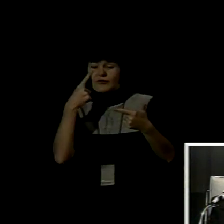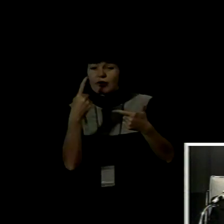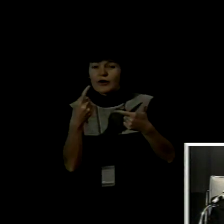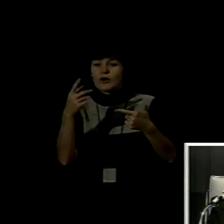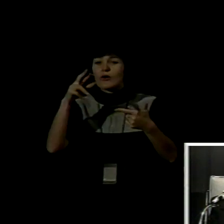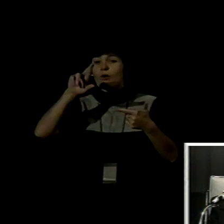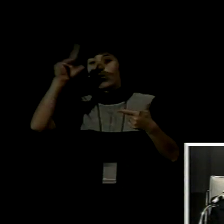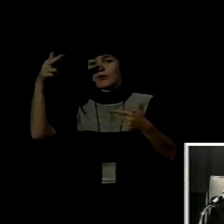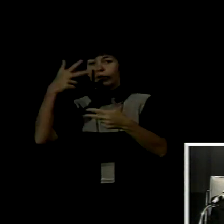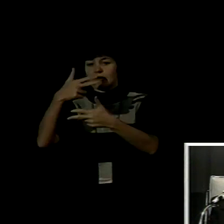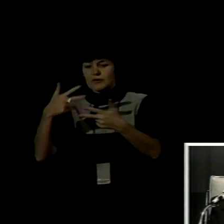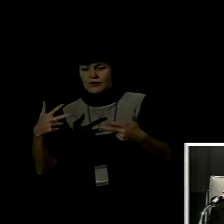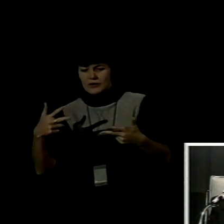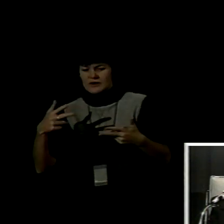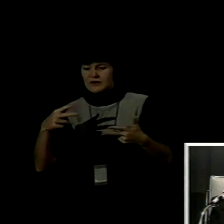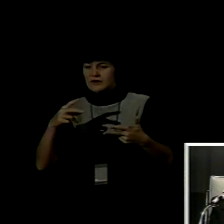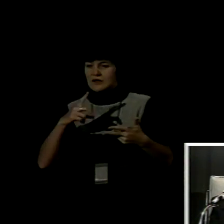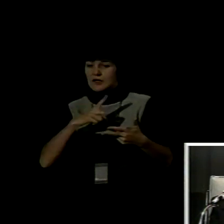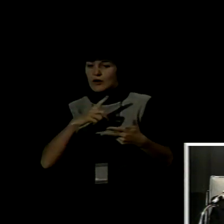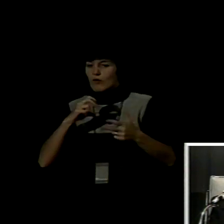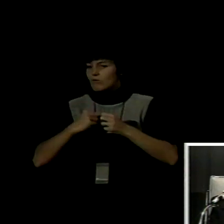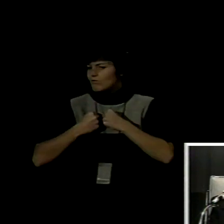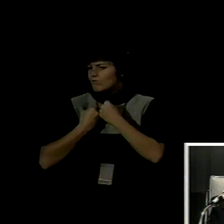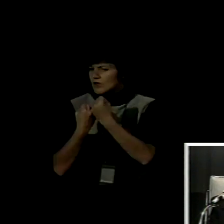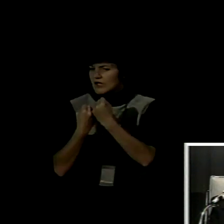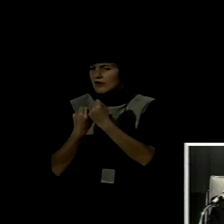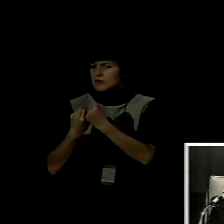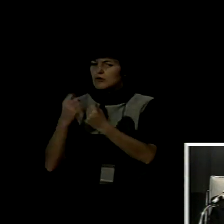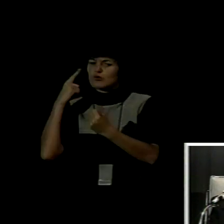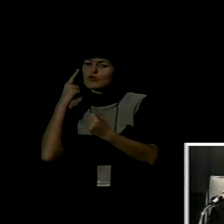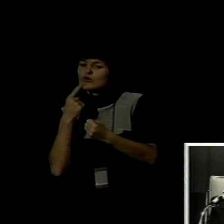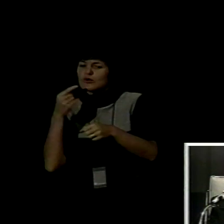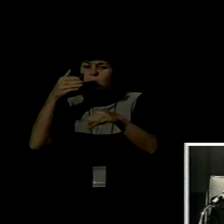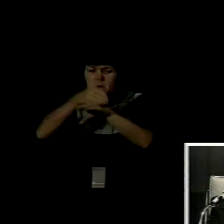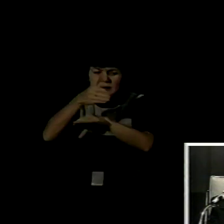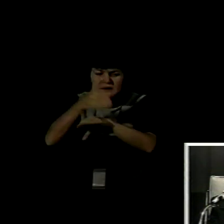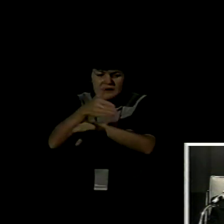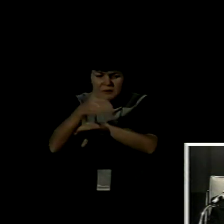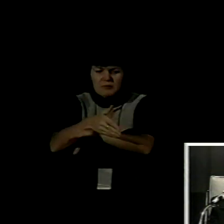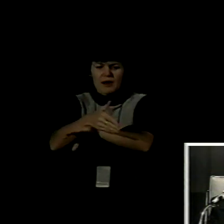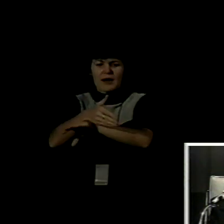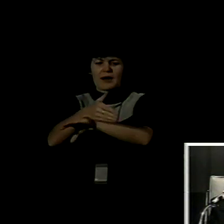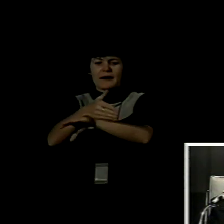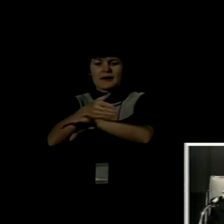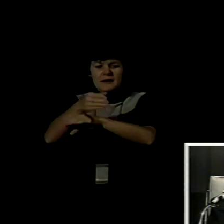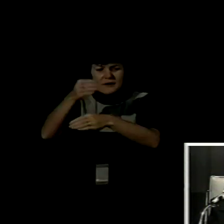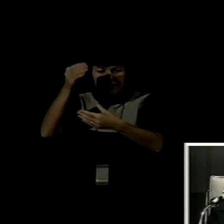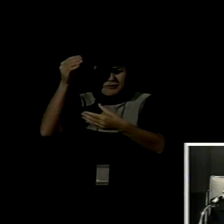fortalecimiento de la participación de ellos en el proceso de la educación.